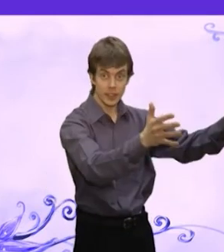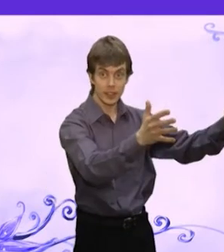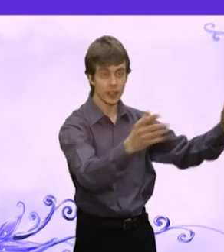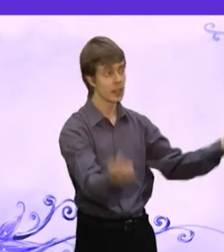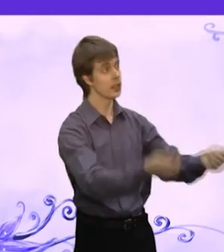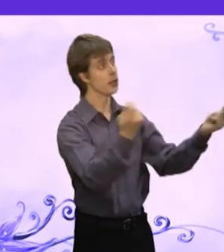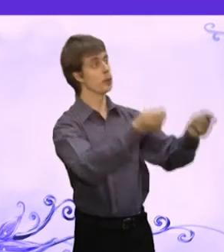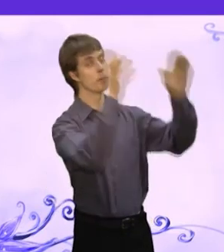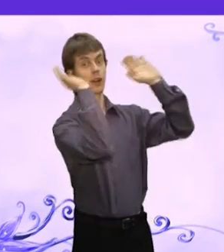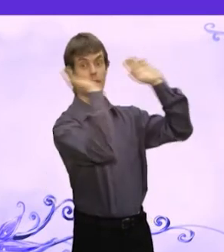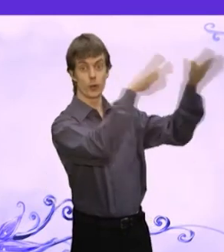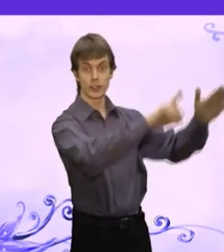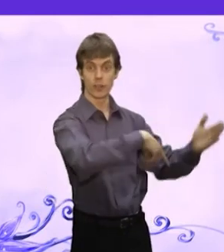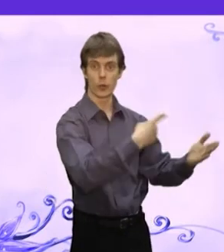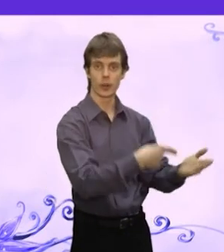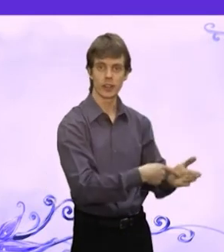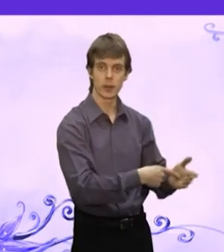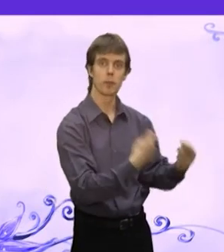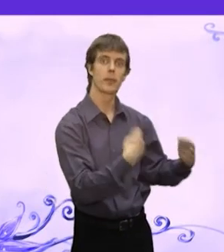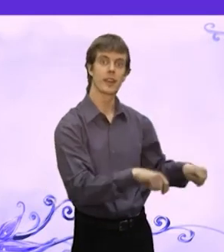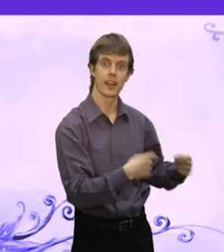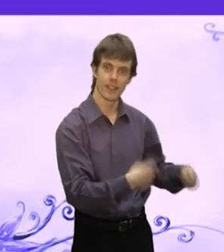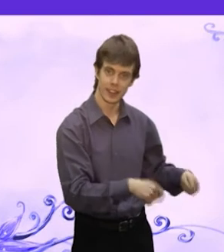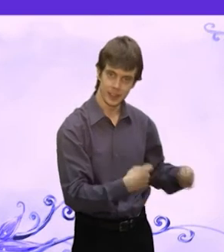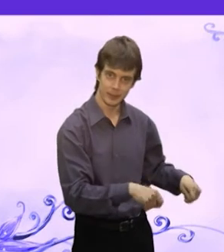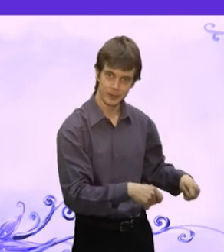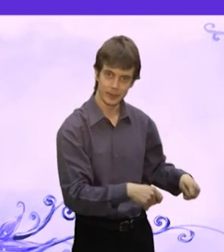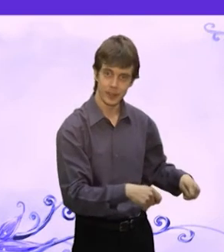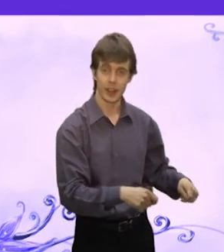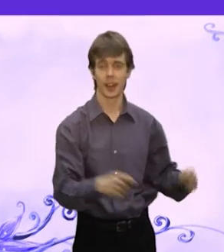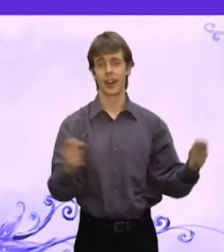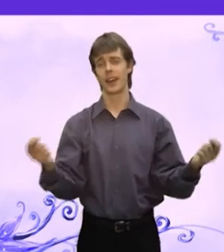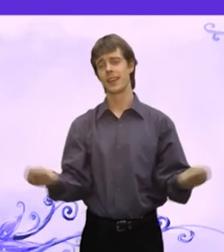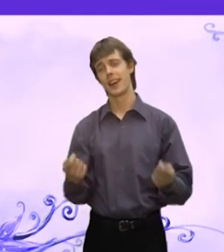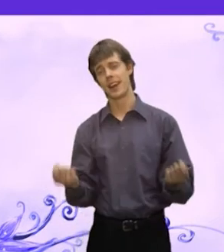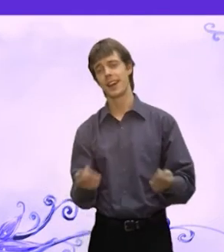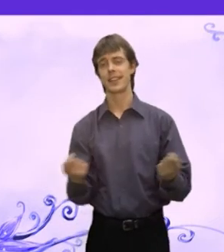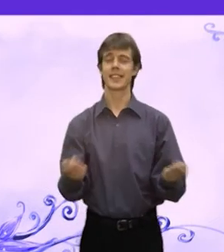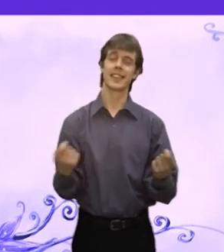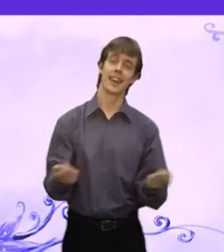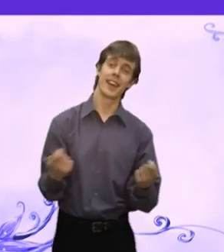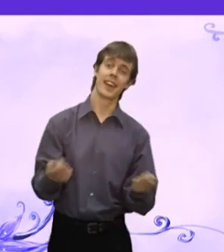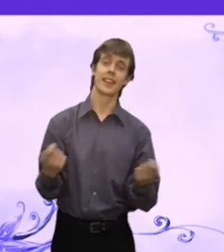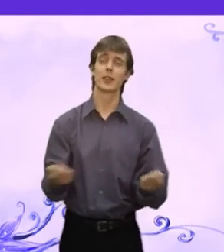И повез в город продавать Едет, едет